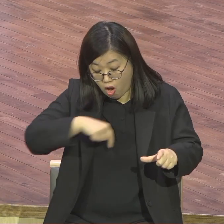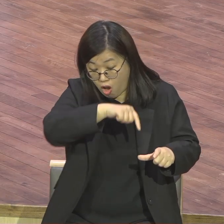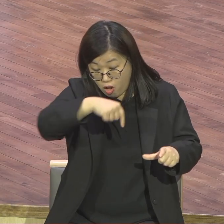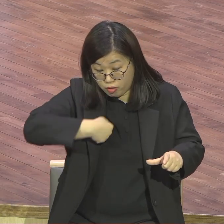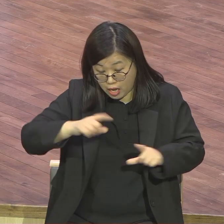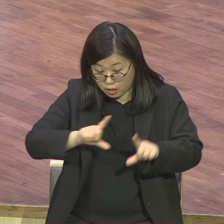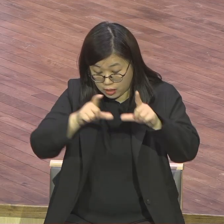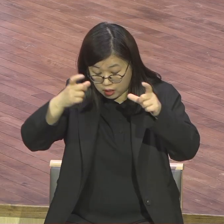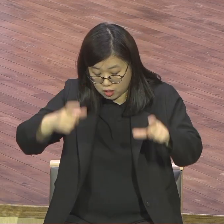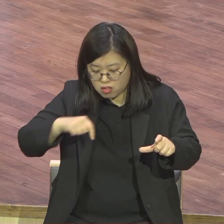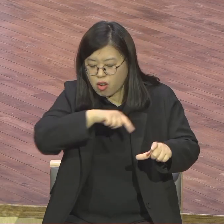존재감